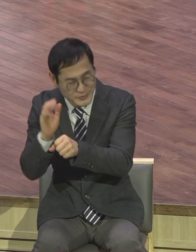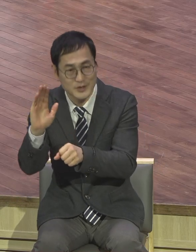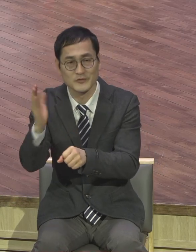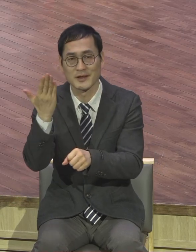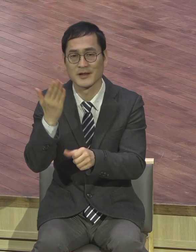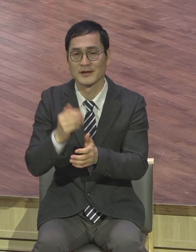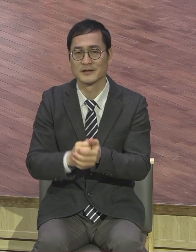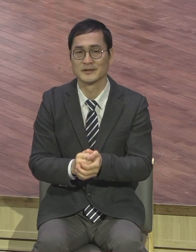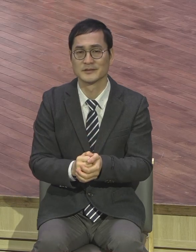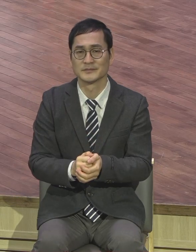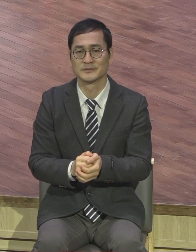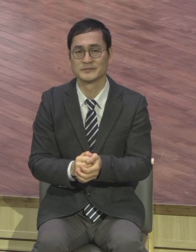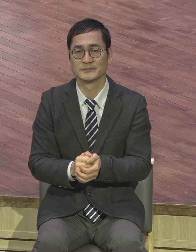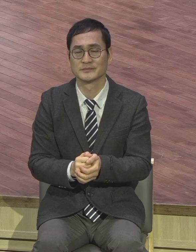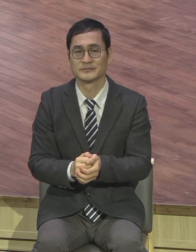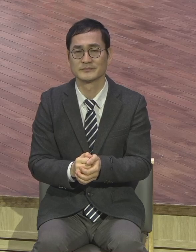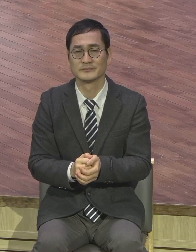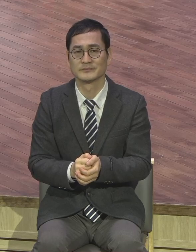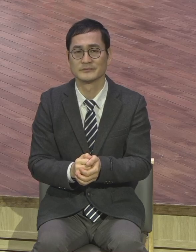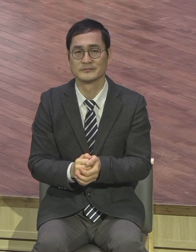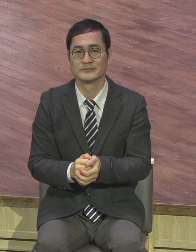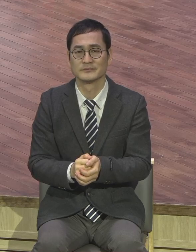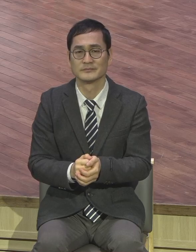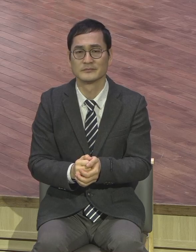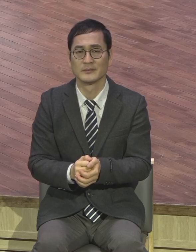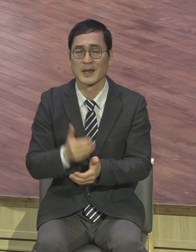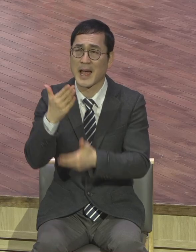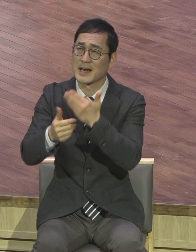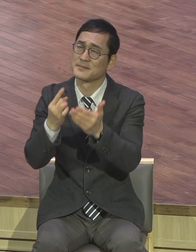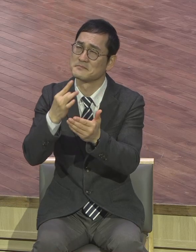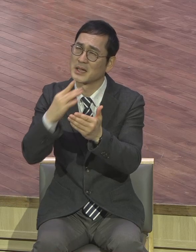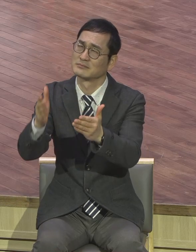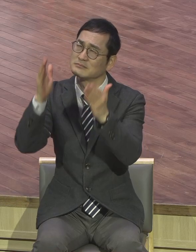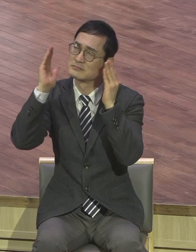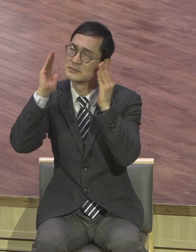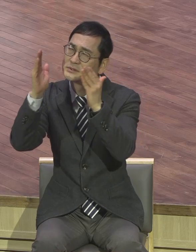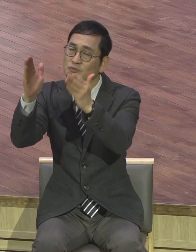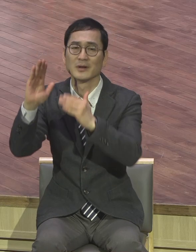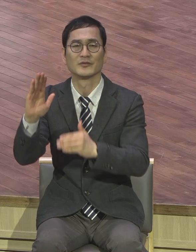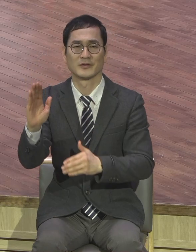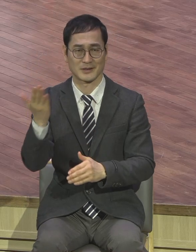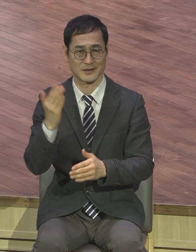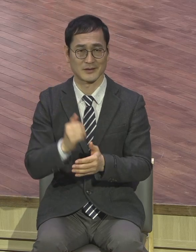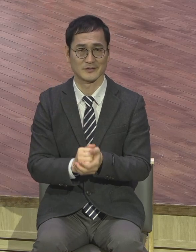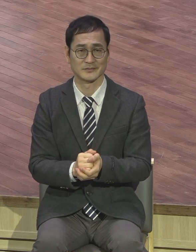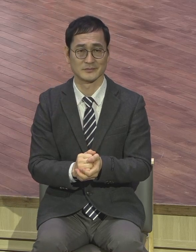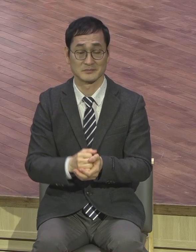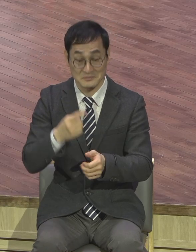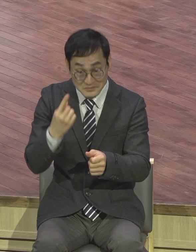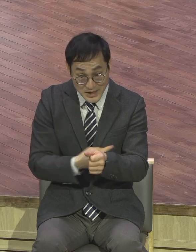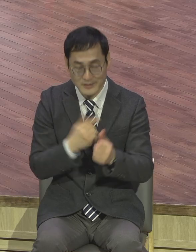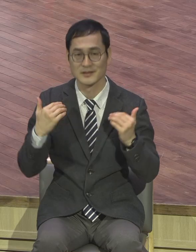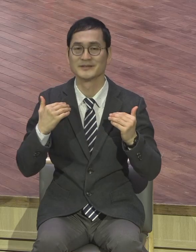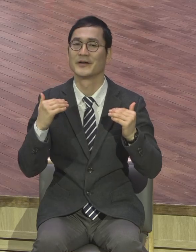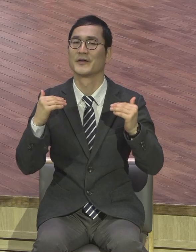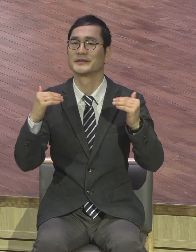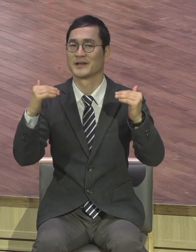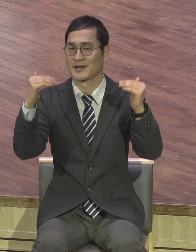없고 다른 생각 할 수도 없고 오직이 이래됩니다. 오직 오직과 집중이